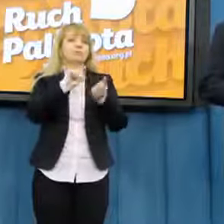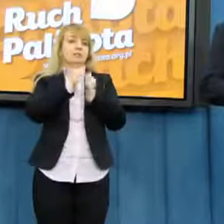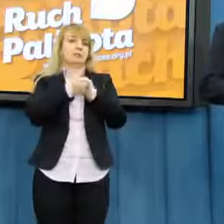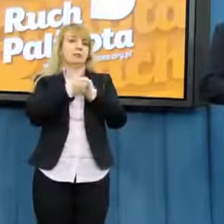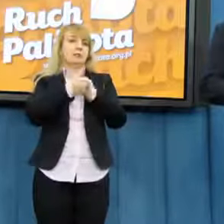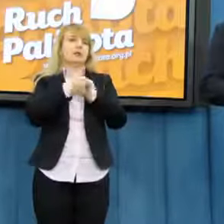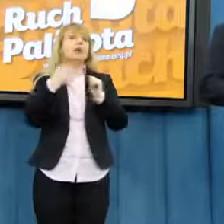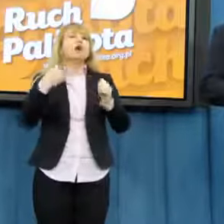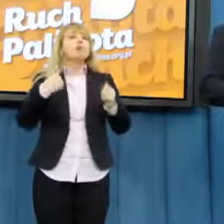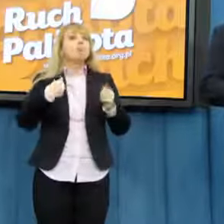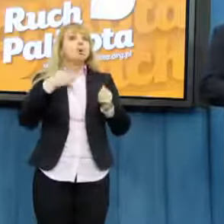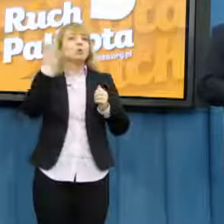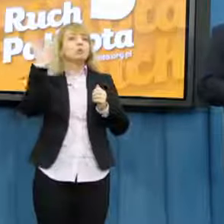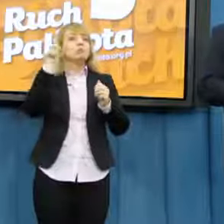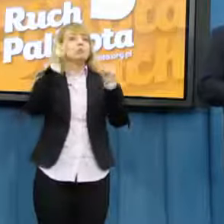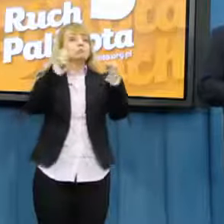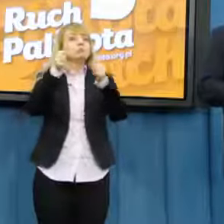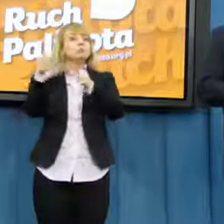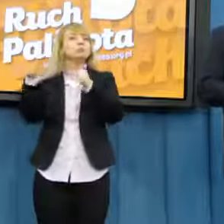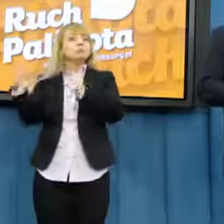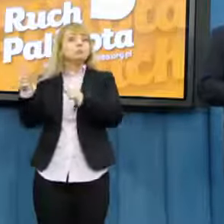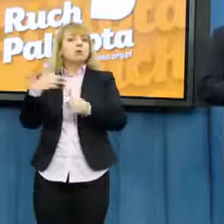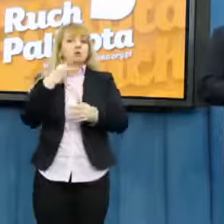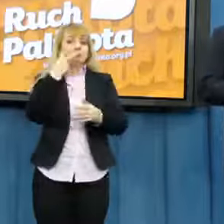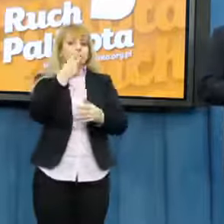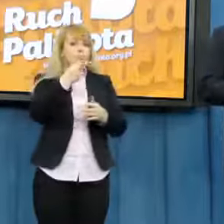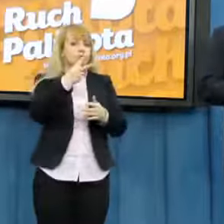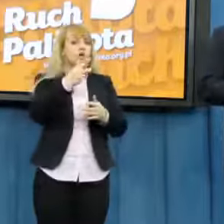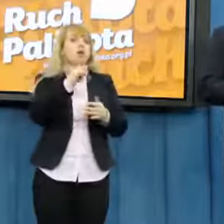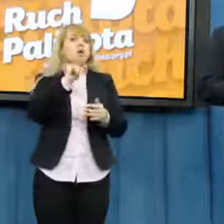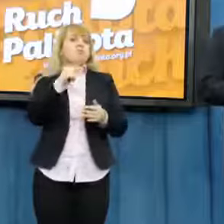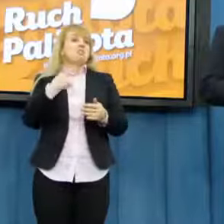wielokrotnie. Nie wyobrażam sobie innej decyzji